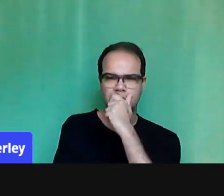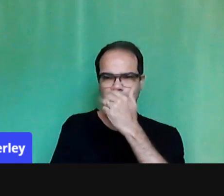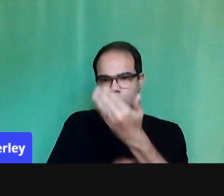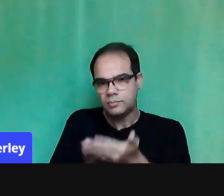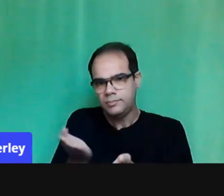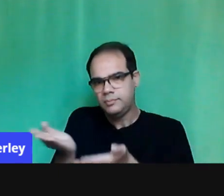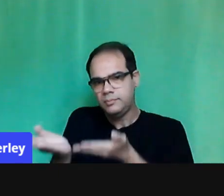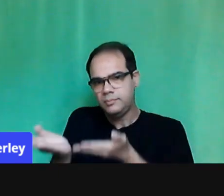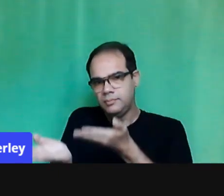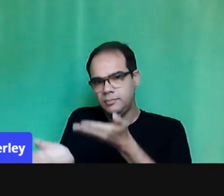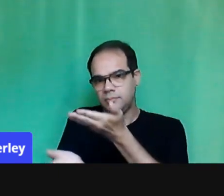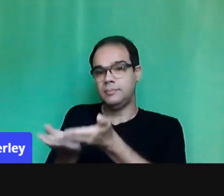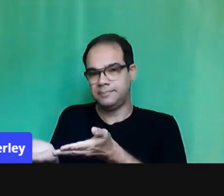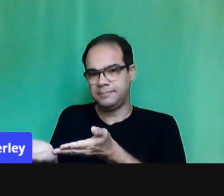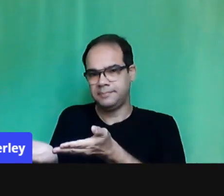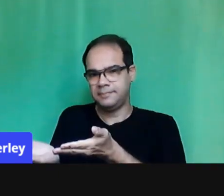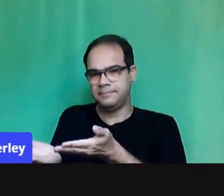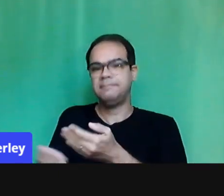relações,